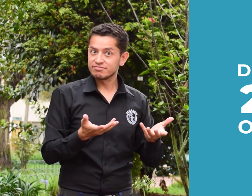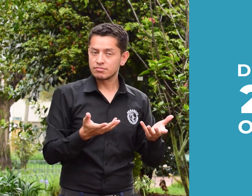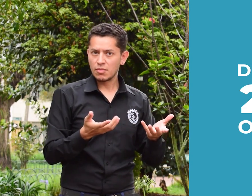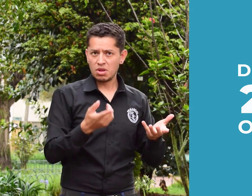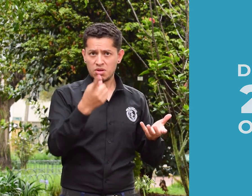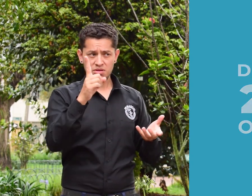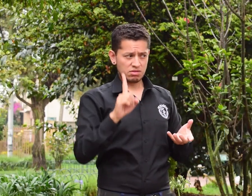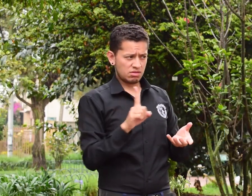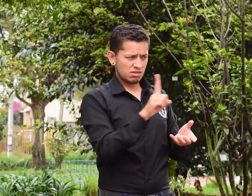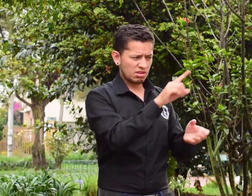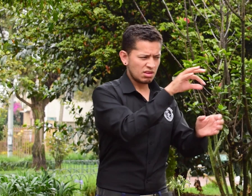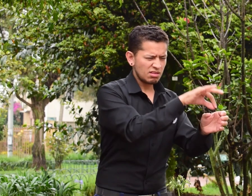¡No lo dejes pasar!